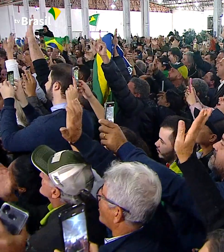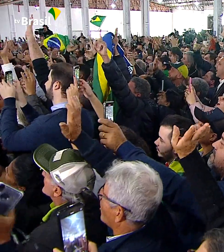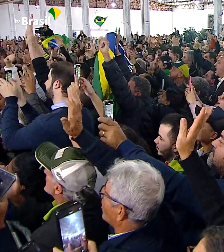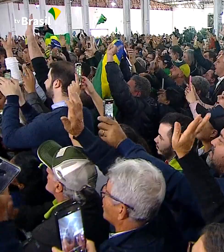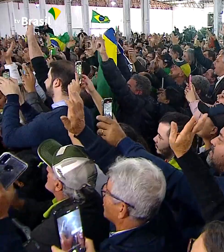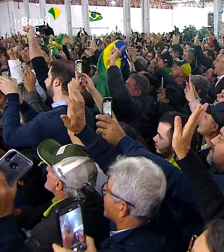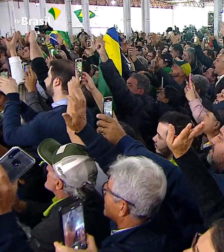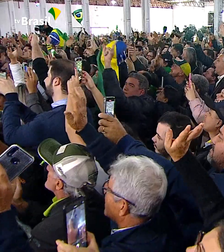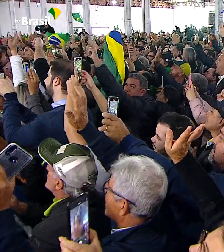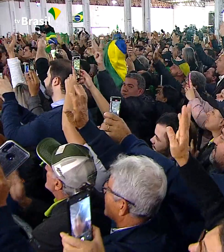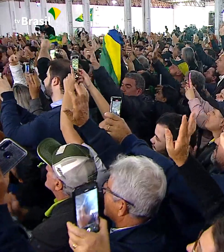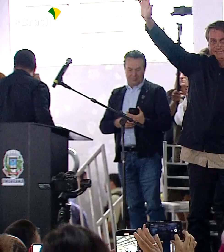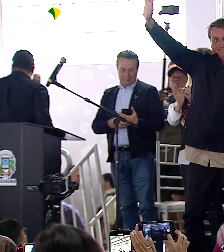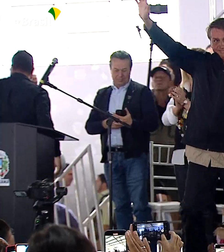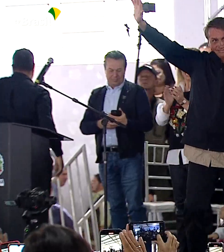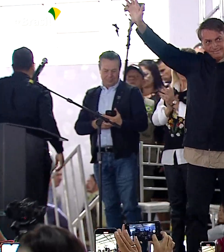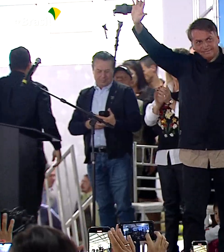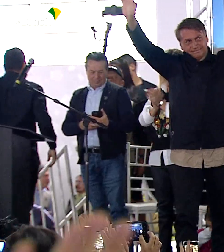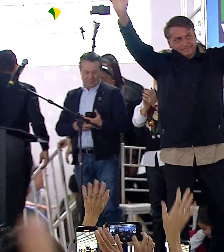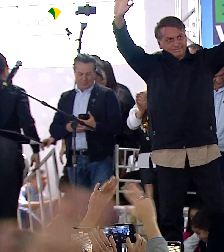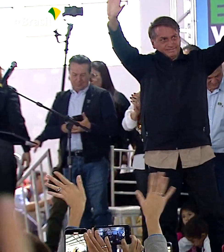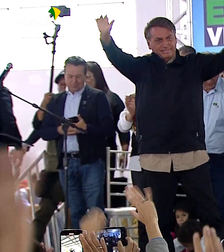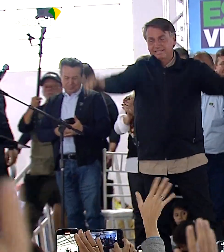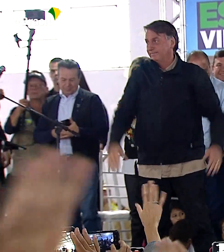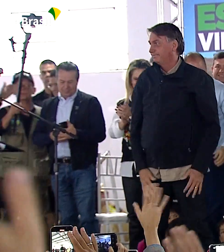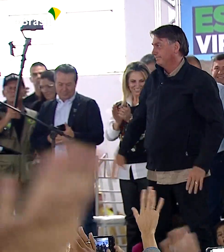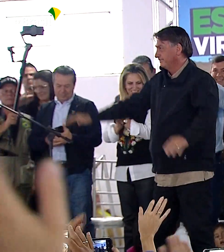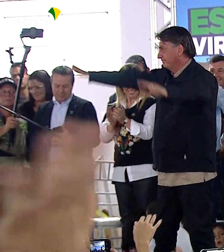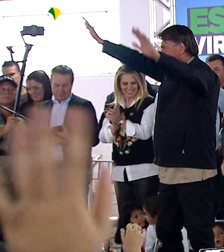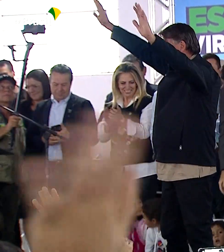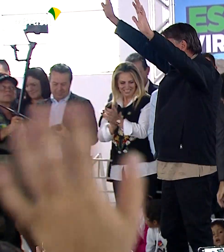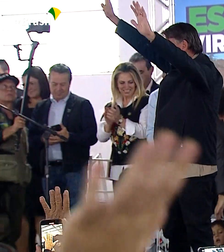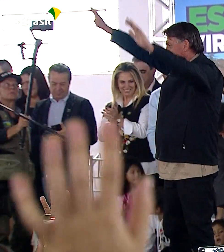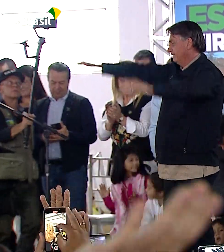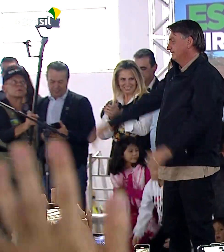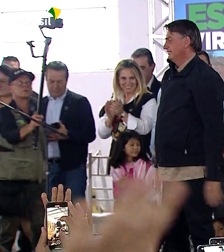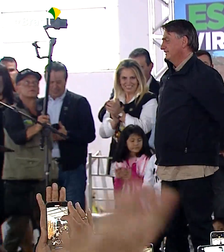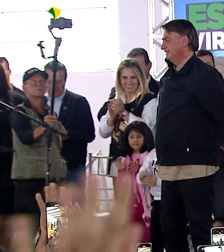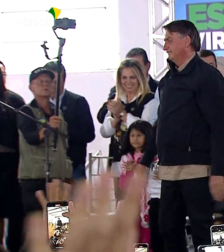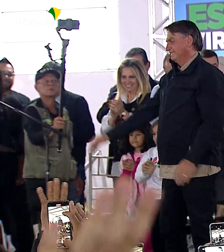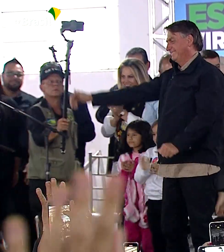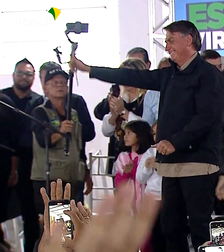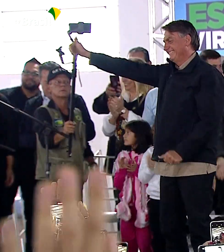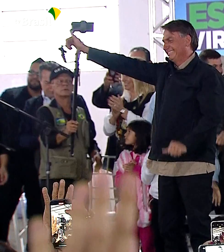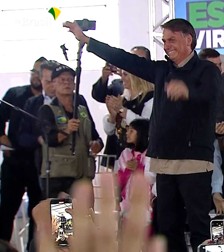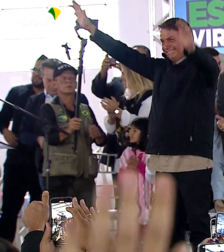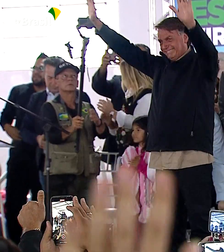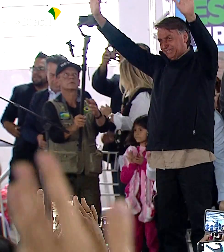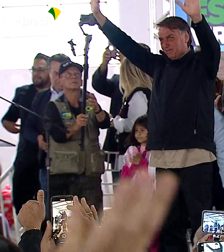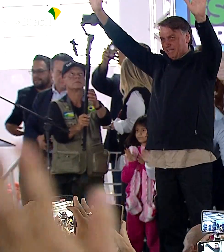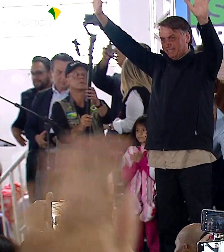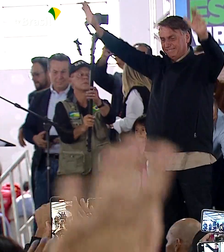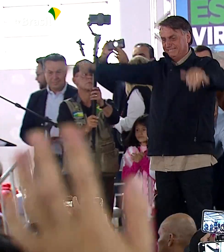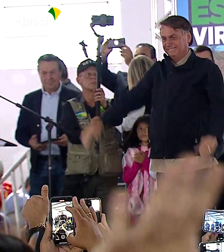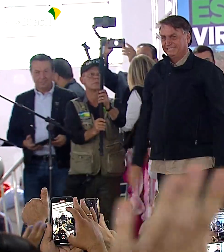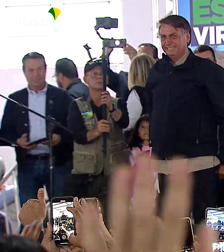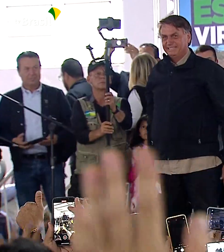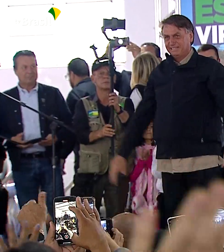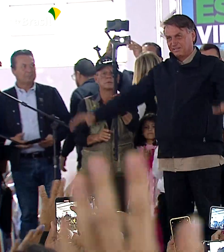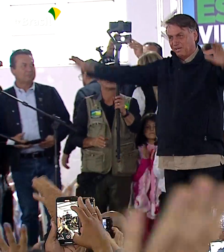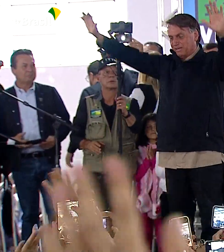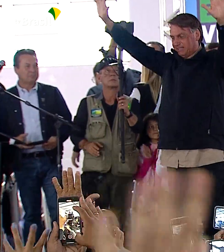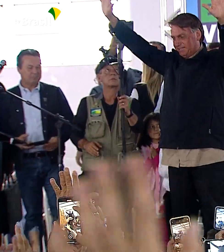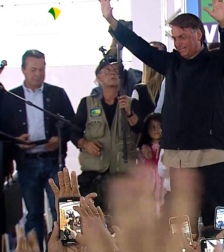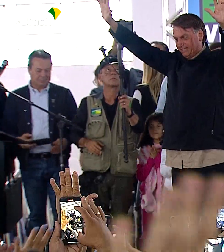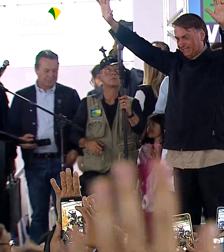aí, a palavra do presidente da república, Jair Bolsonaro, que hoje